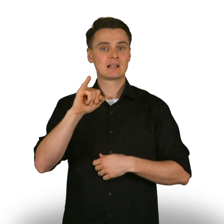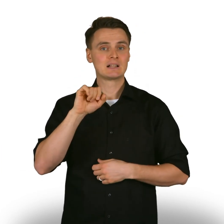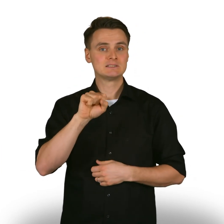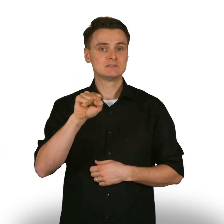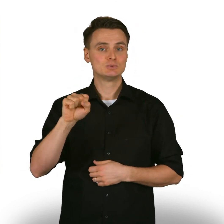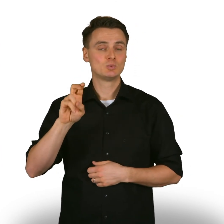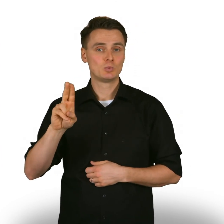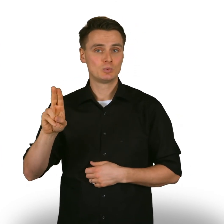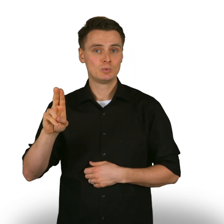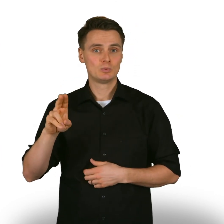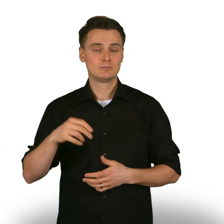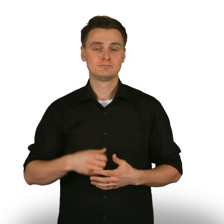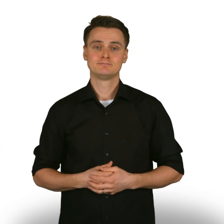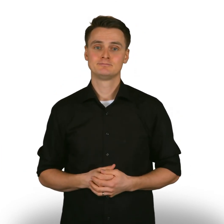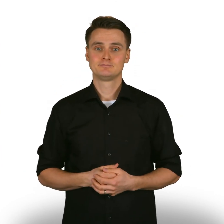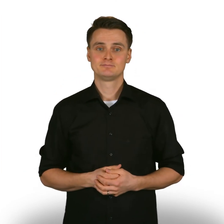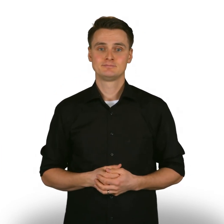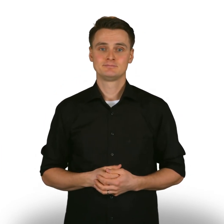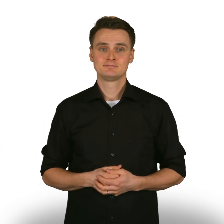ja Issusta. Tarvitaan